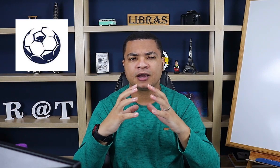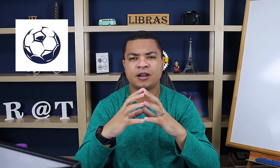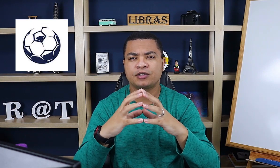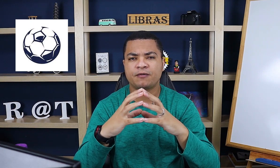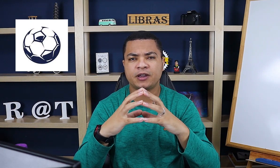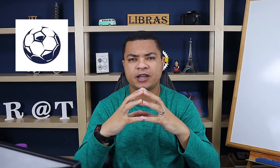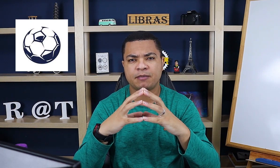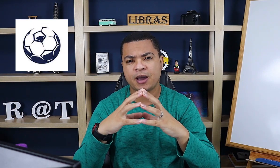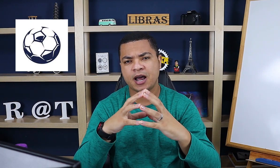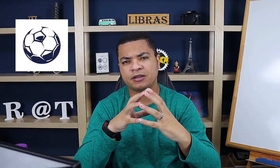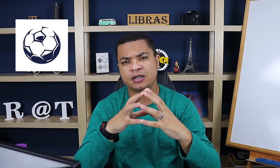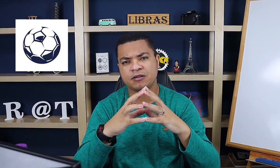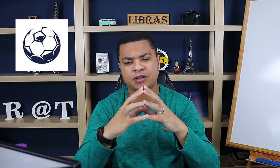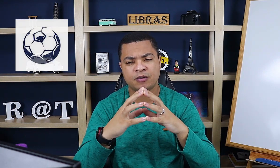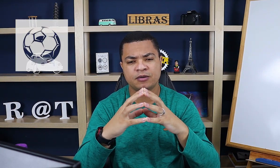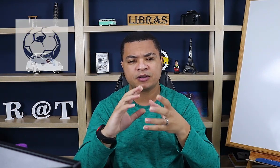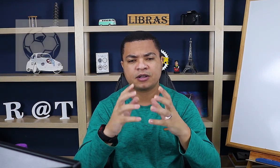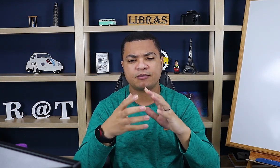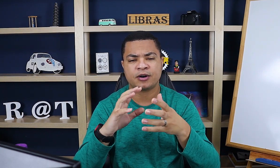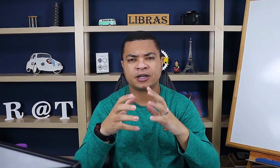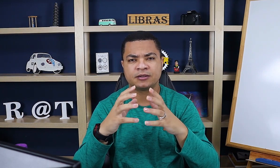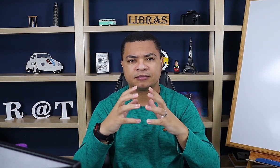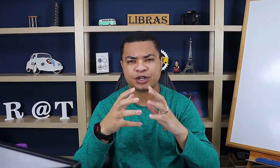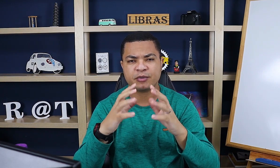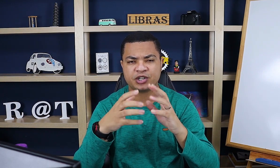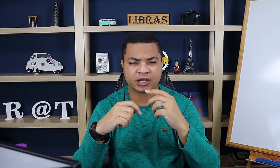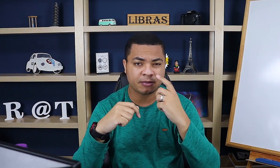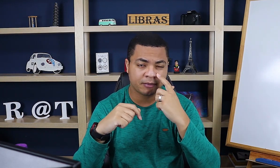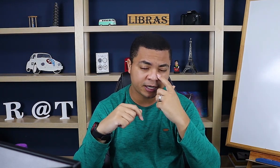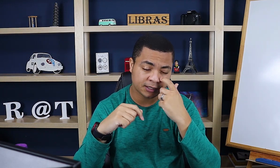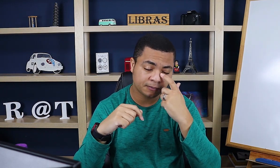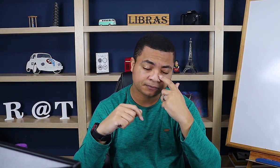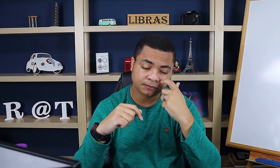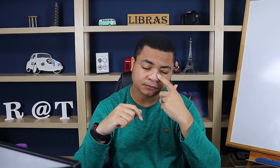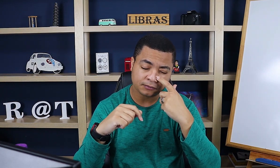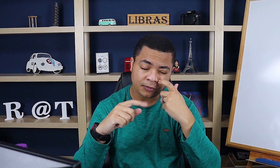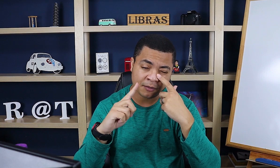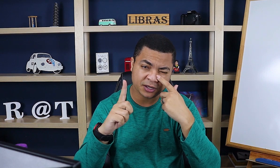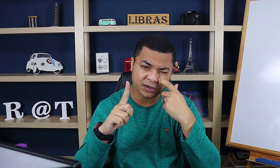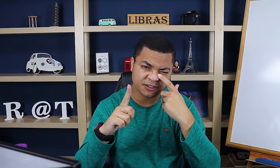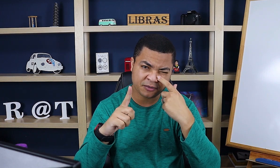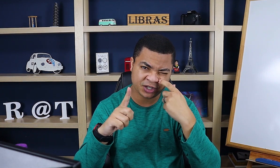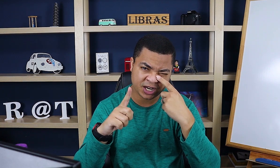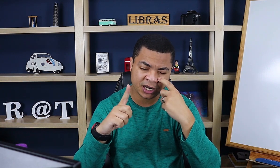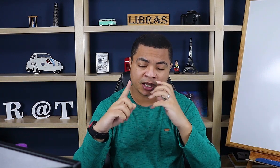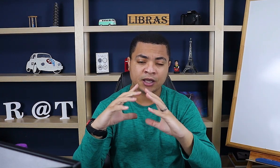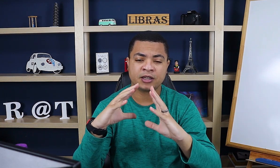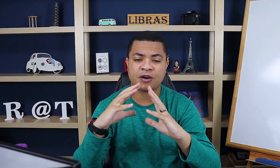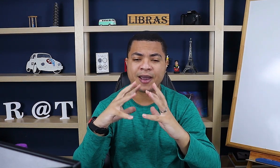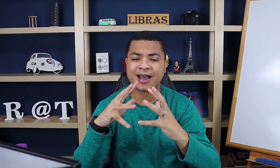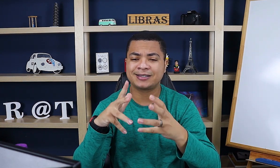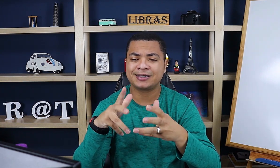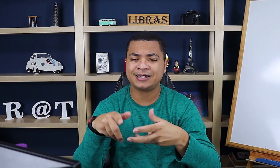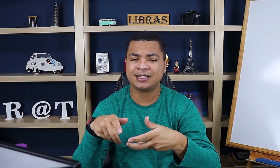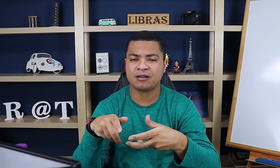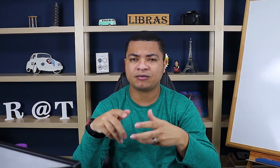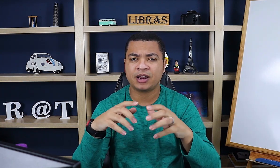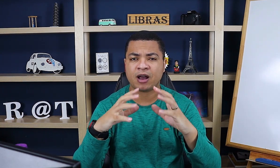Não só fica aqui parado, aqui não, tá bom? Então, bola. Pode mexer também, beleza? Mas, quando você for mexer, não é assim, não. É